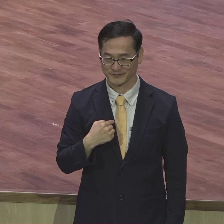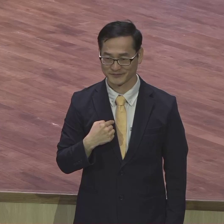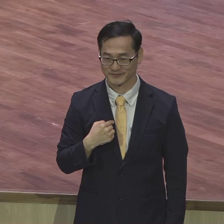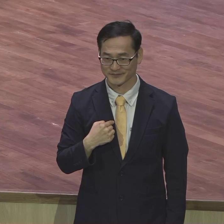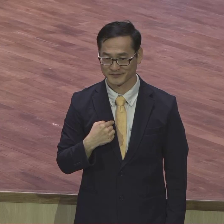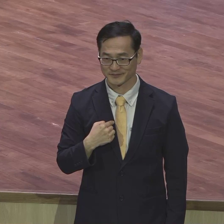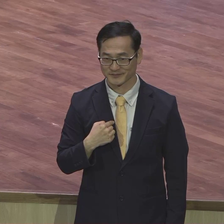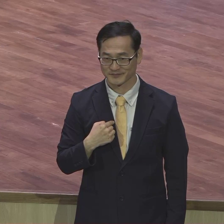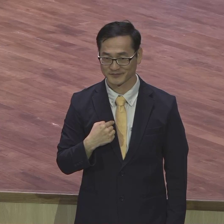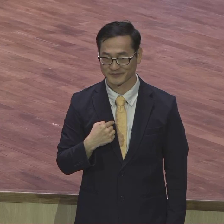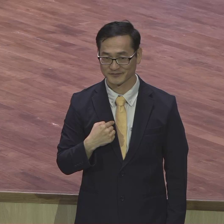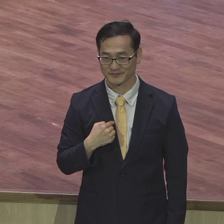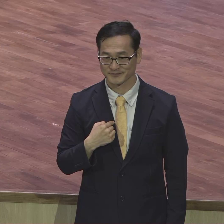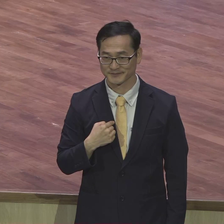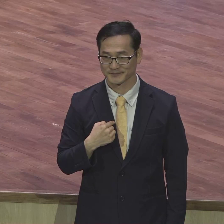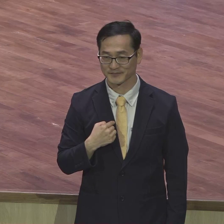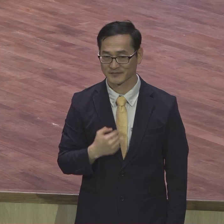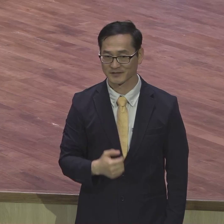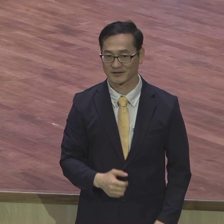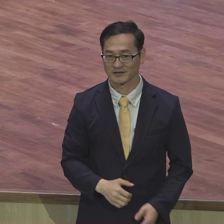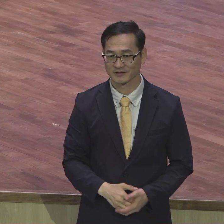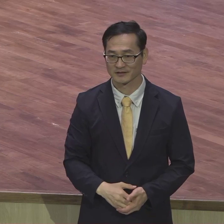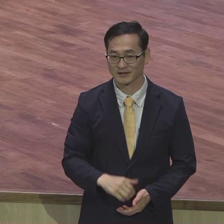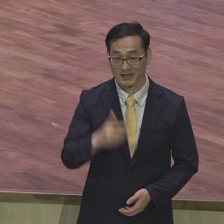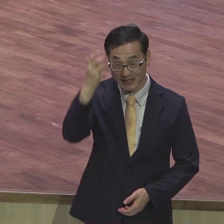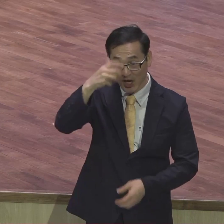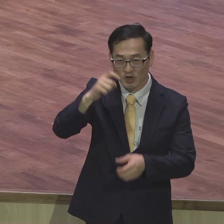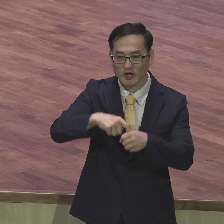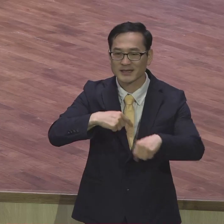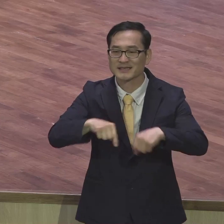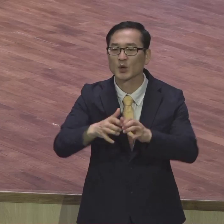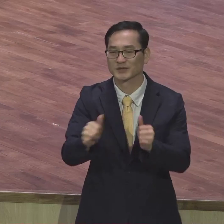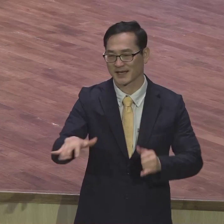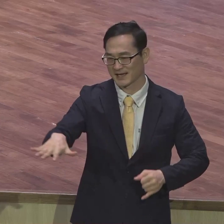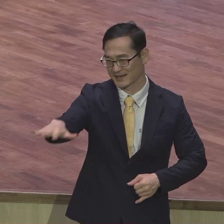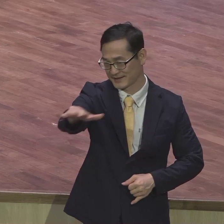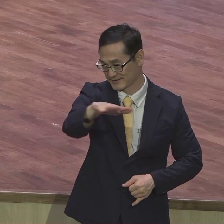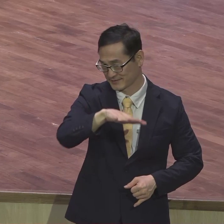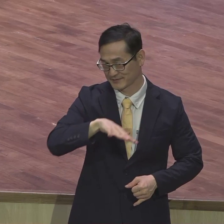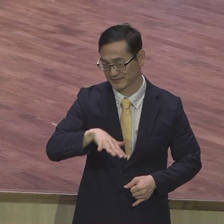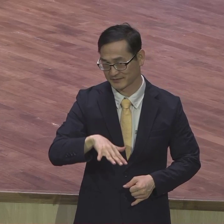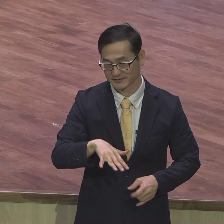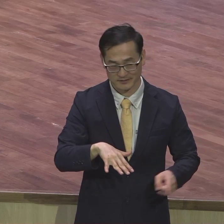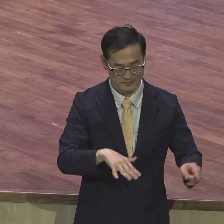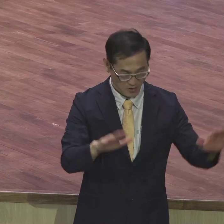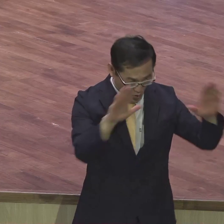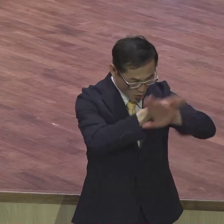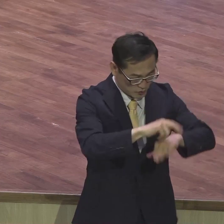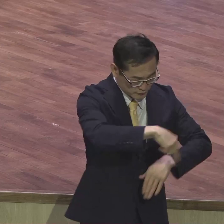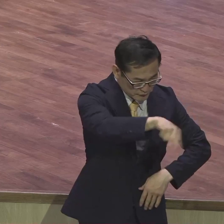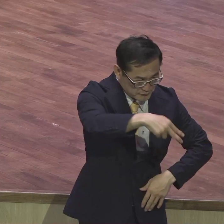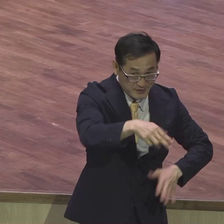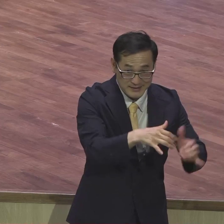여러분 지도자에요 여러분 영적인 사람들은요 이 세상을 살려야 될 이 어마어마한 사명이 주어진 전도자에요